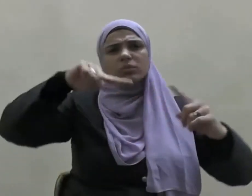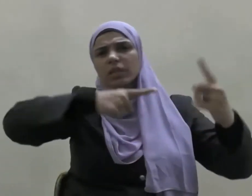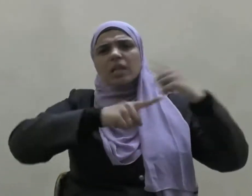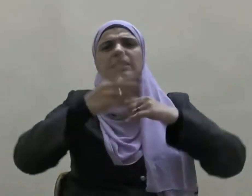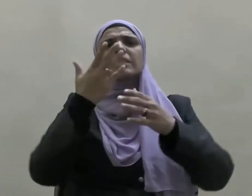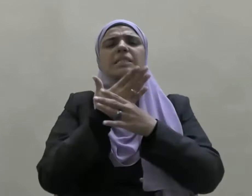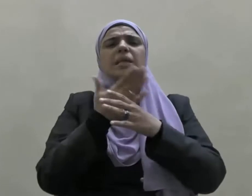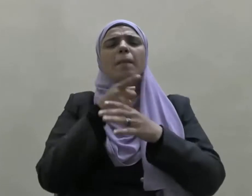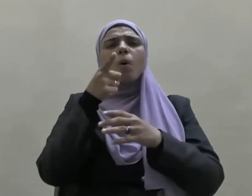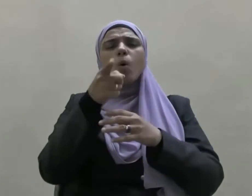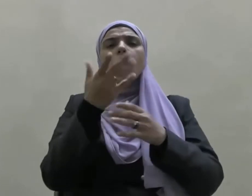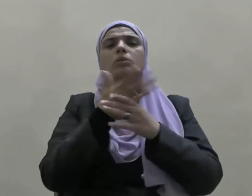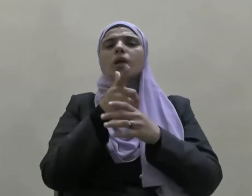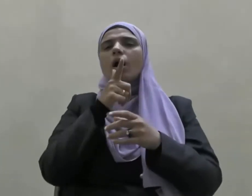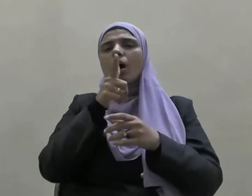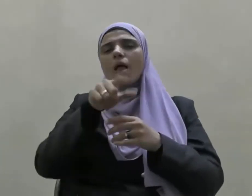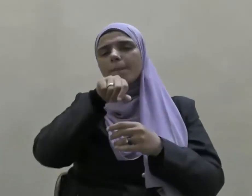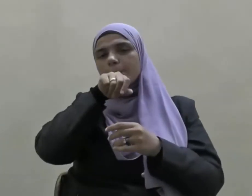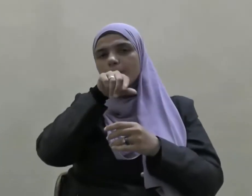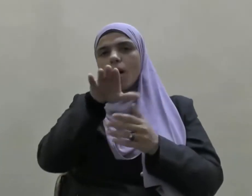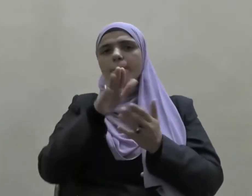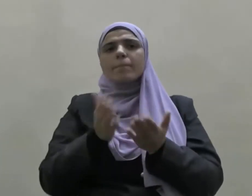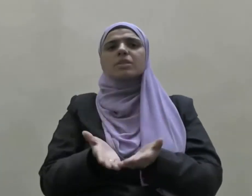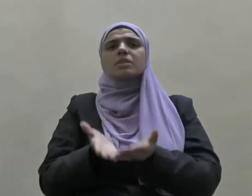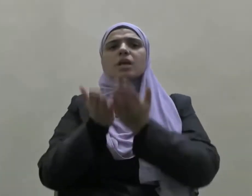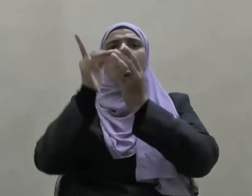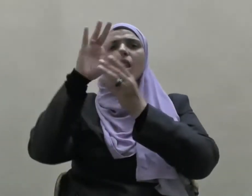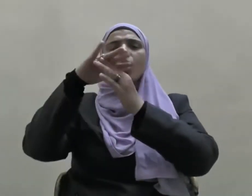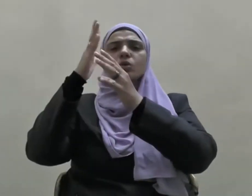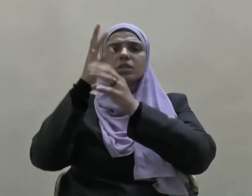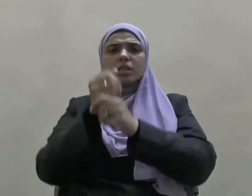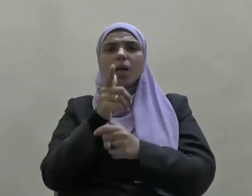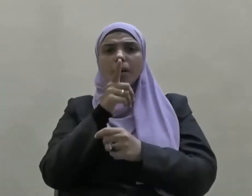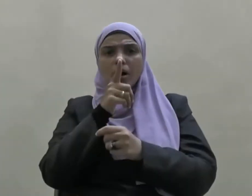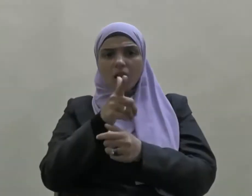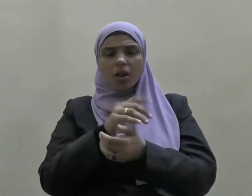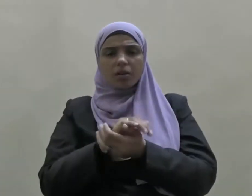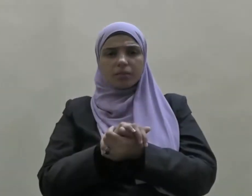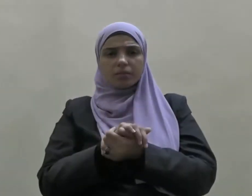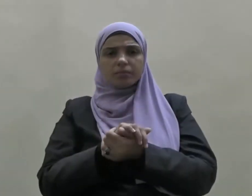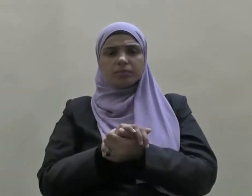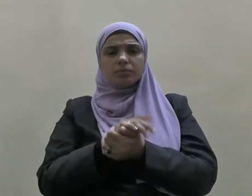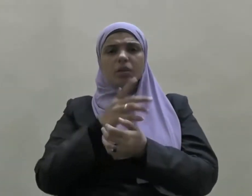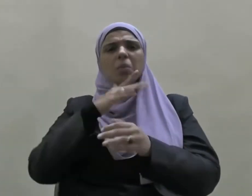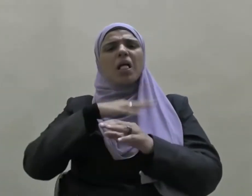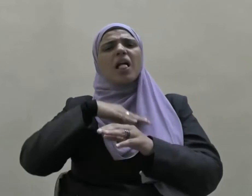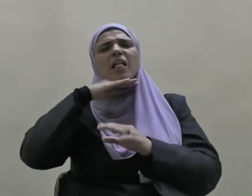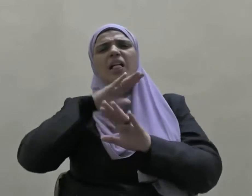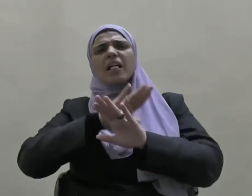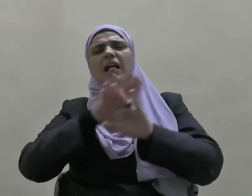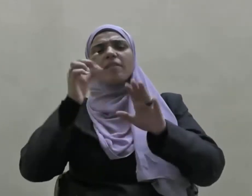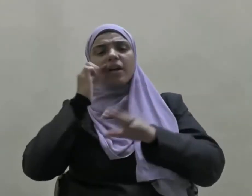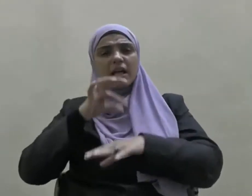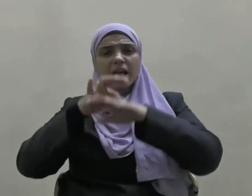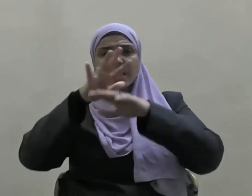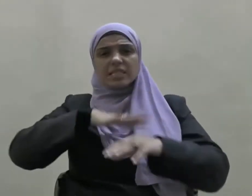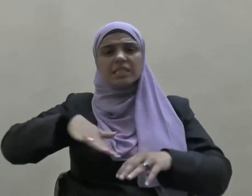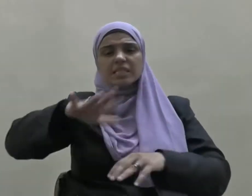بعضا لذا قال النبي صلى الله عليه وسلم كفى بالمرء